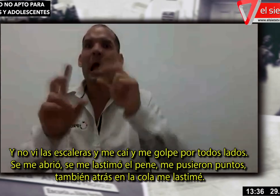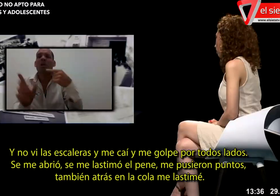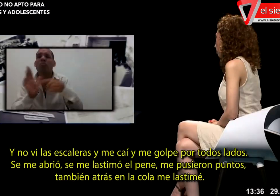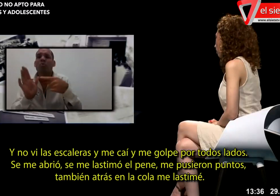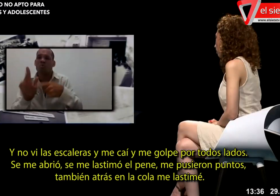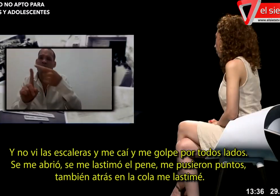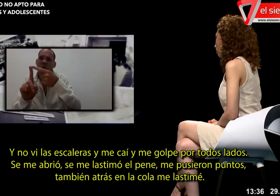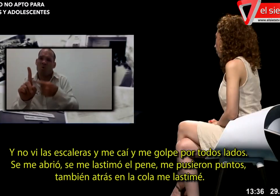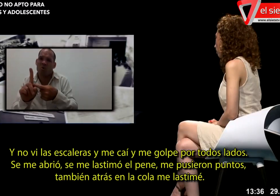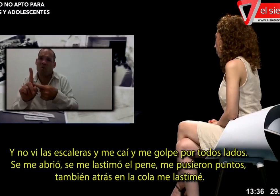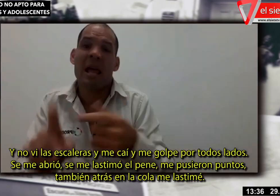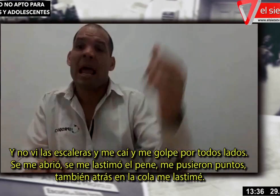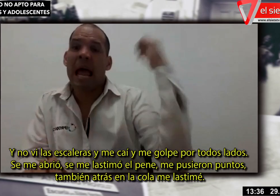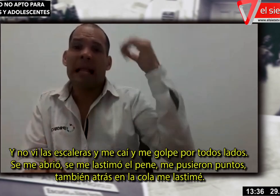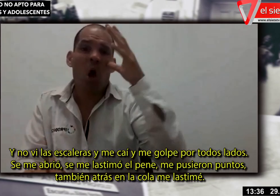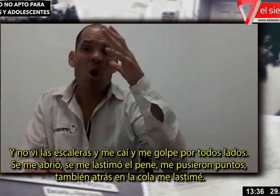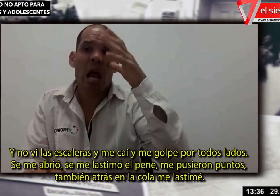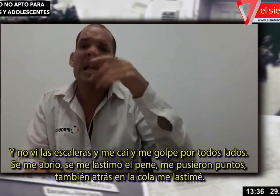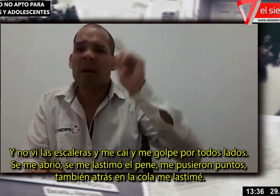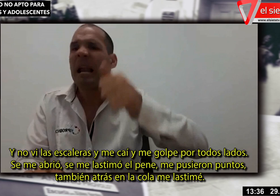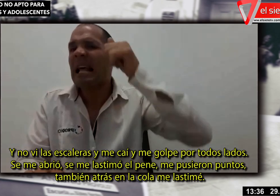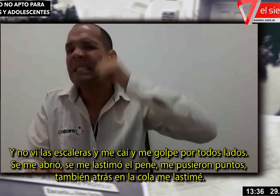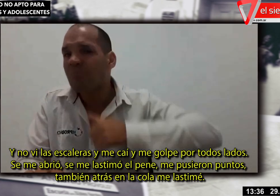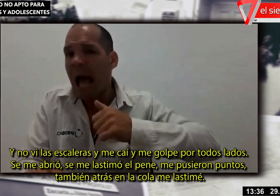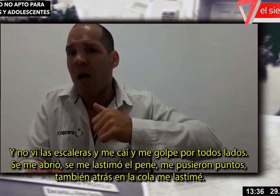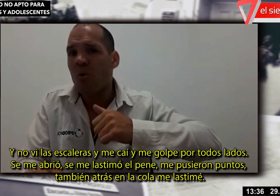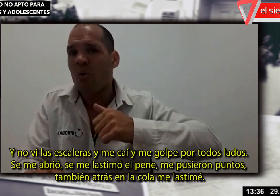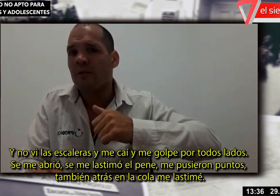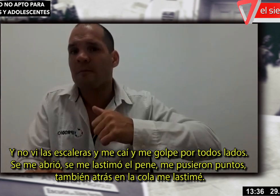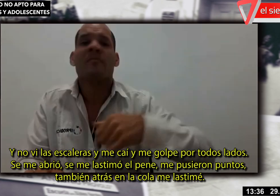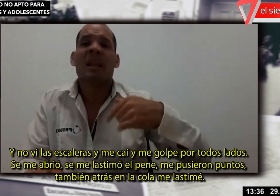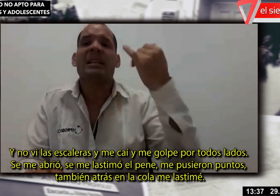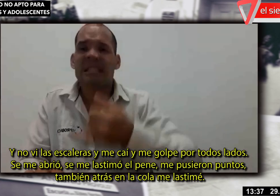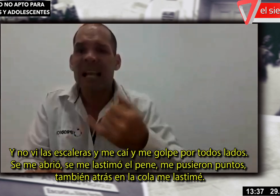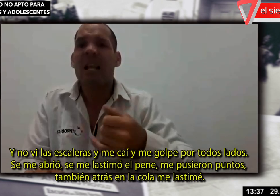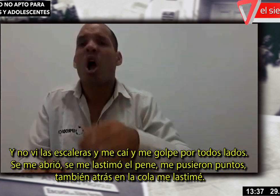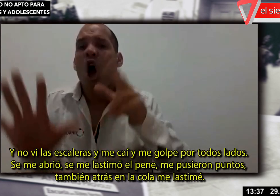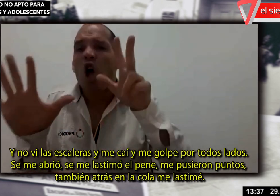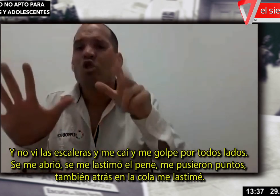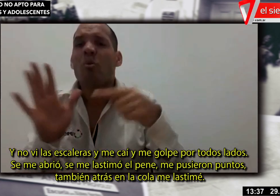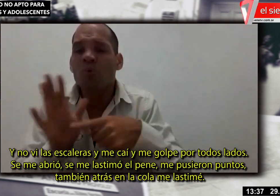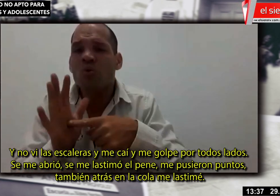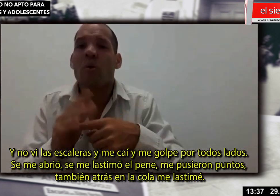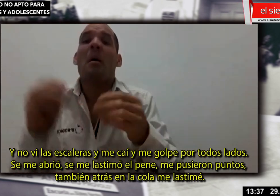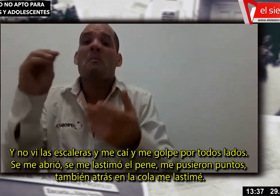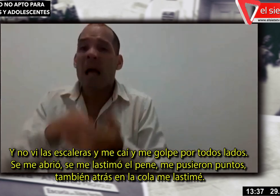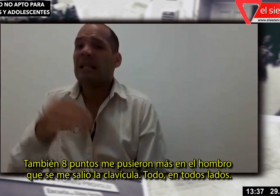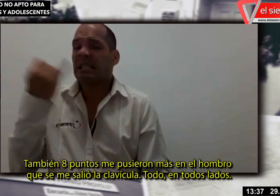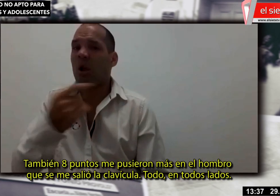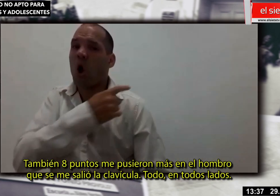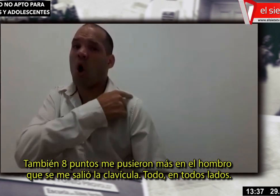lados. Se me abrió, se me lastimé el pene, me pusieron puntos. También atrás en la cola me lastimé.